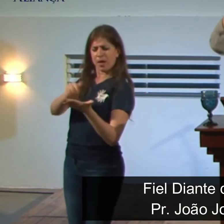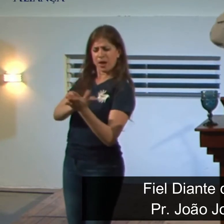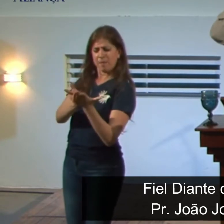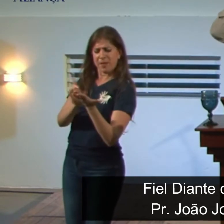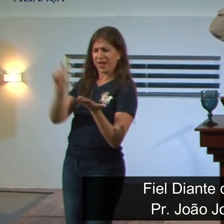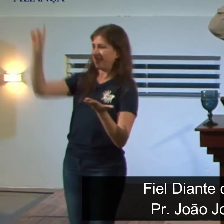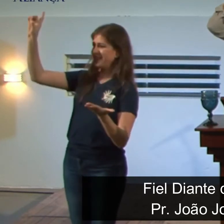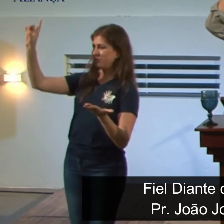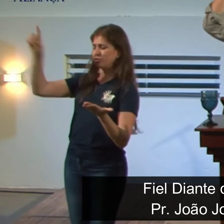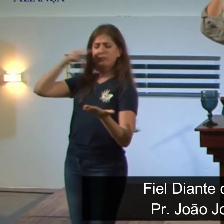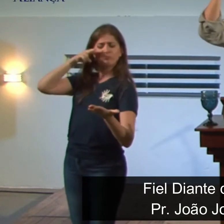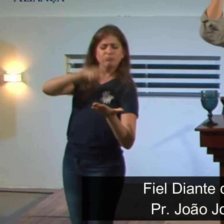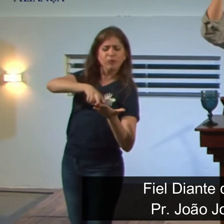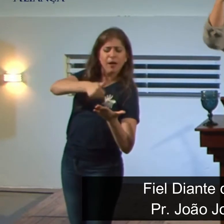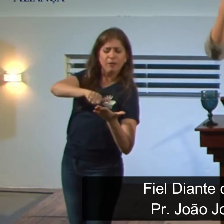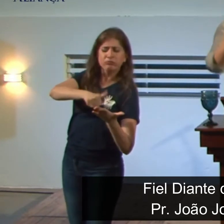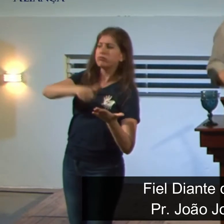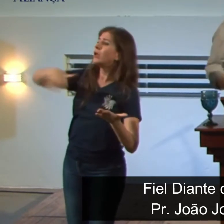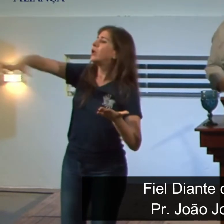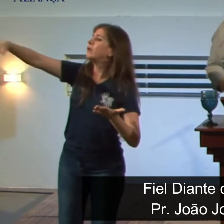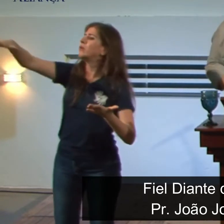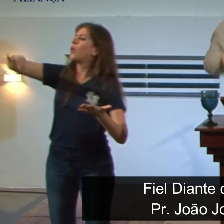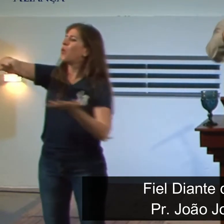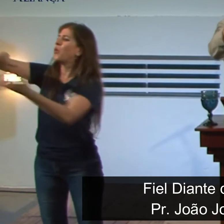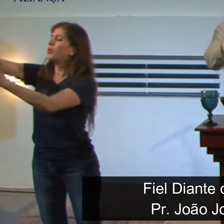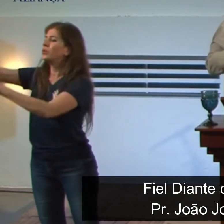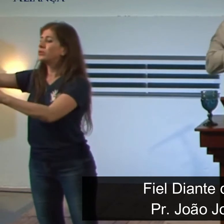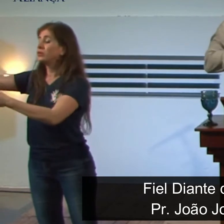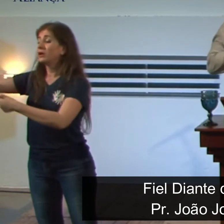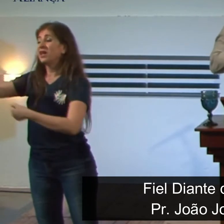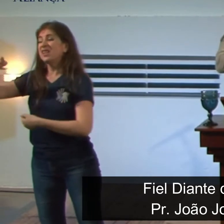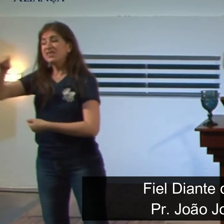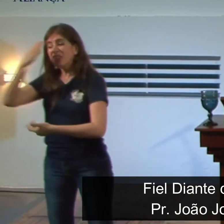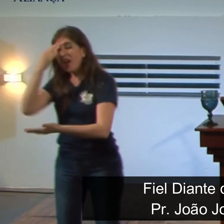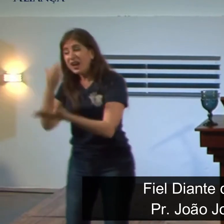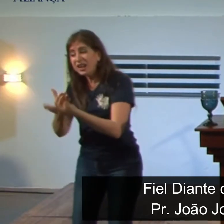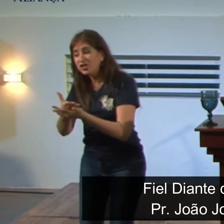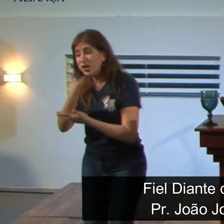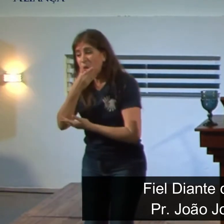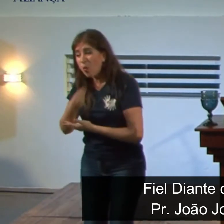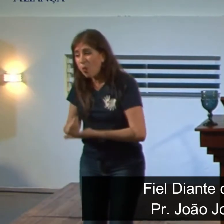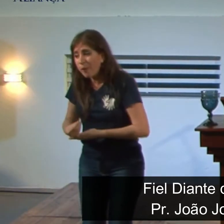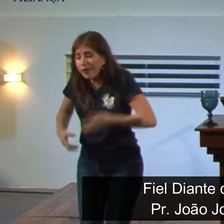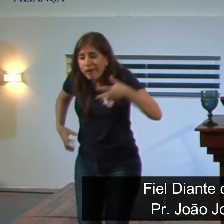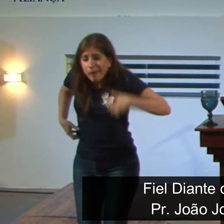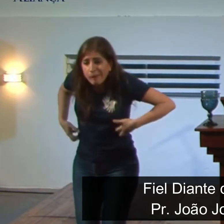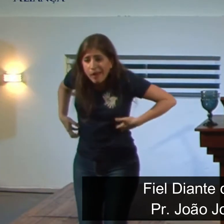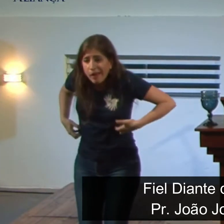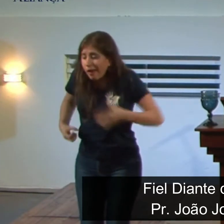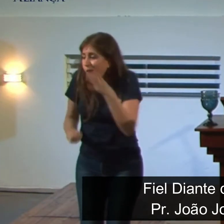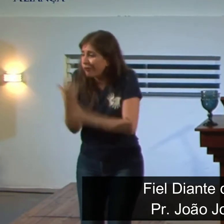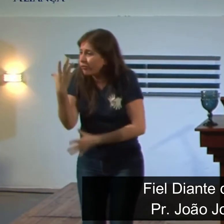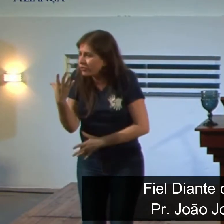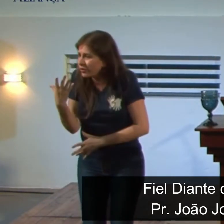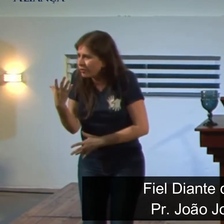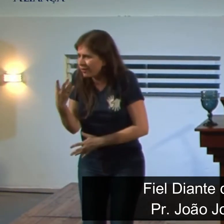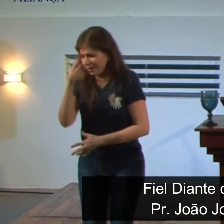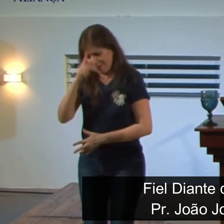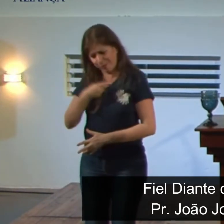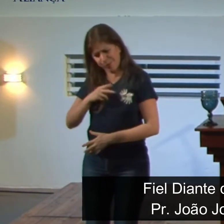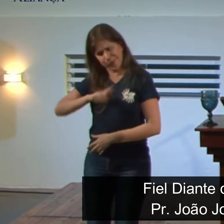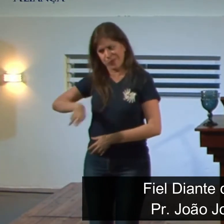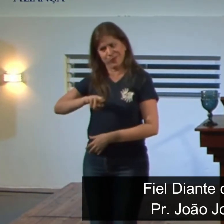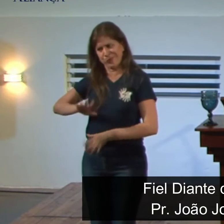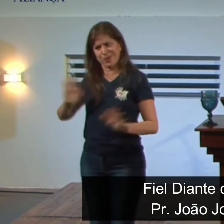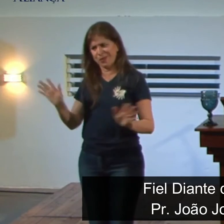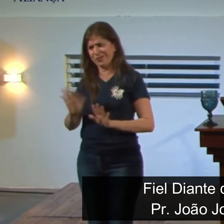porque se você ainda acha que o homem veio do macaco só você porque eu não vim eu não vim se você ainda não